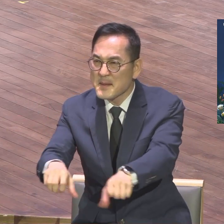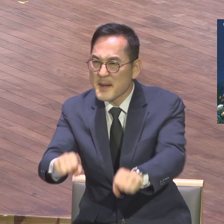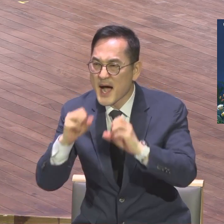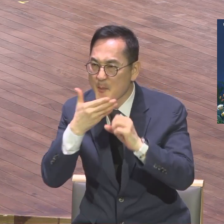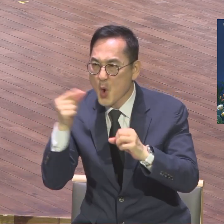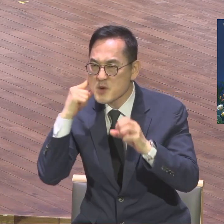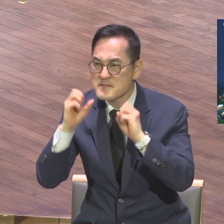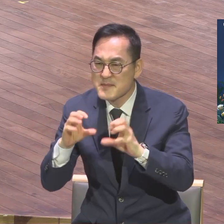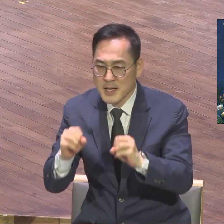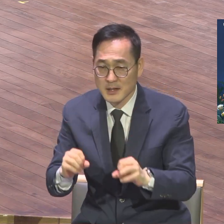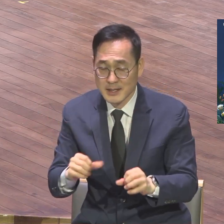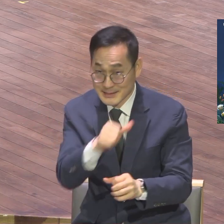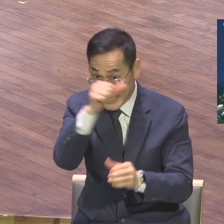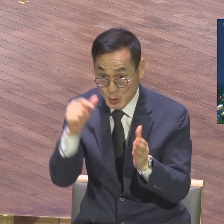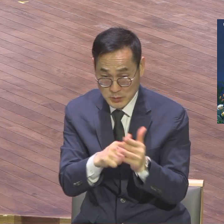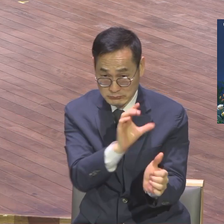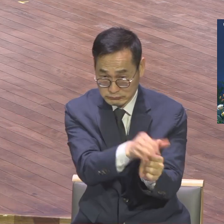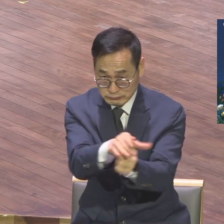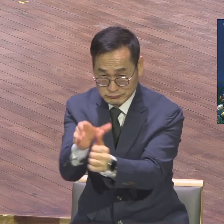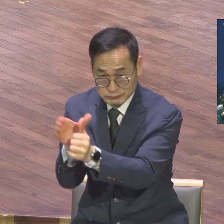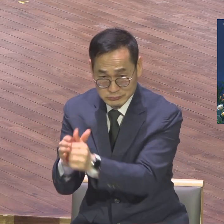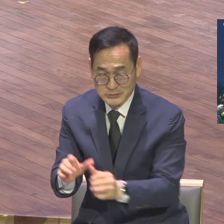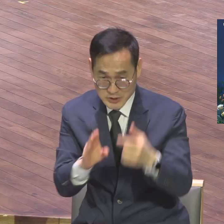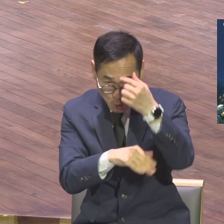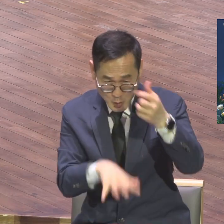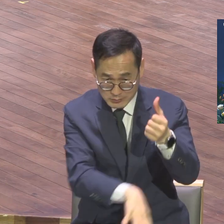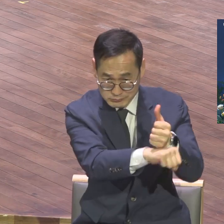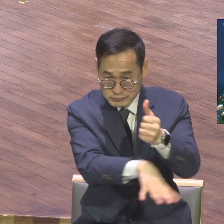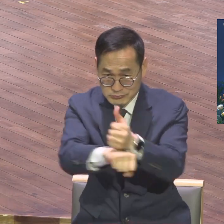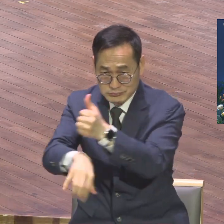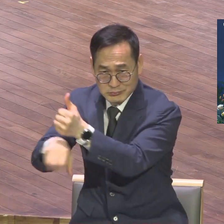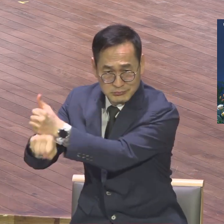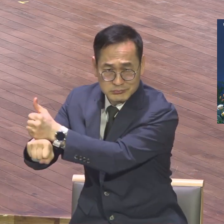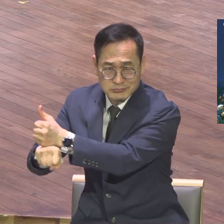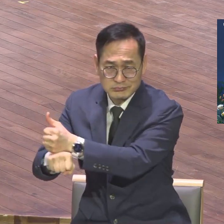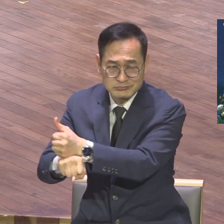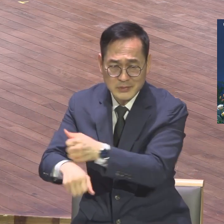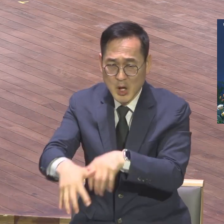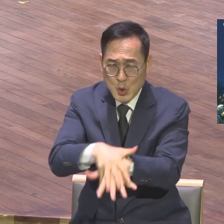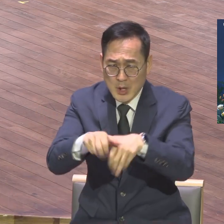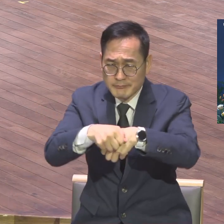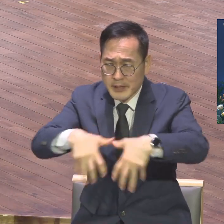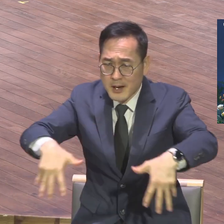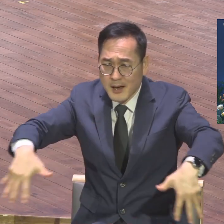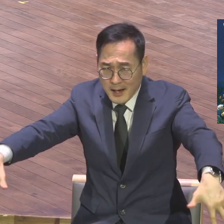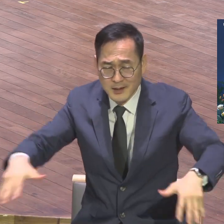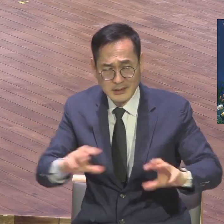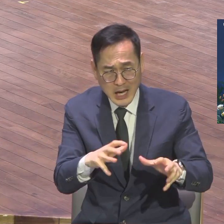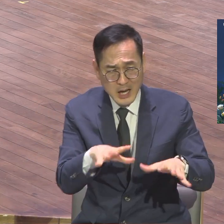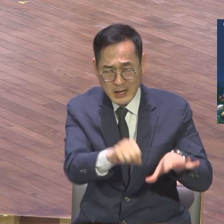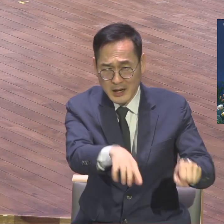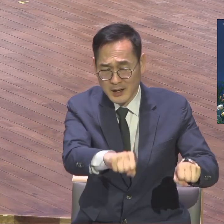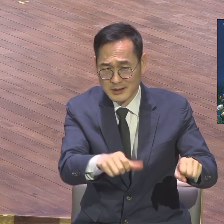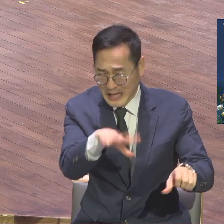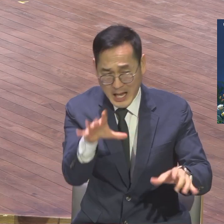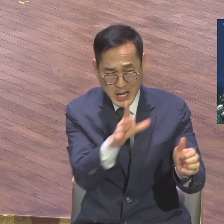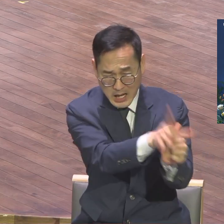장노들이 세워지고 전 성도가 다 채비 뽑아가지고 이렇게 한 나라씩 가슴에 품고 기도하는 이런 그야말로